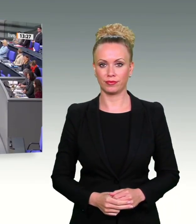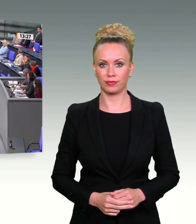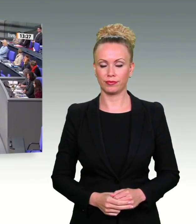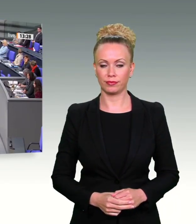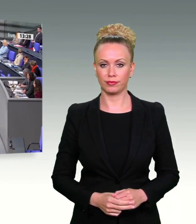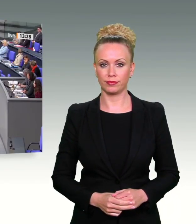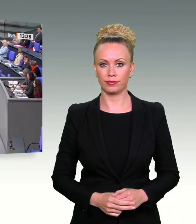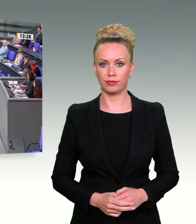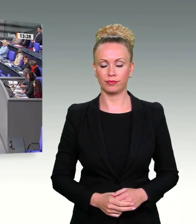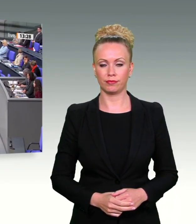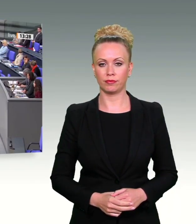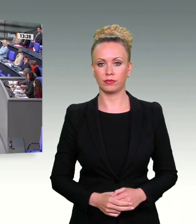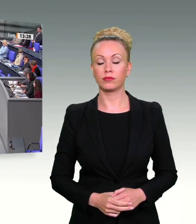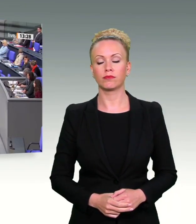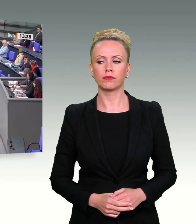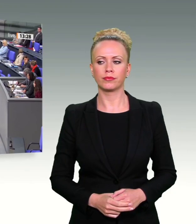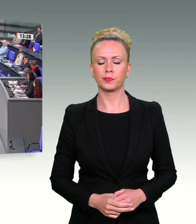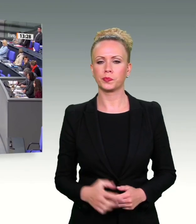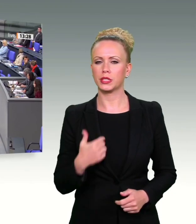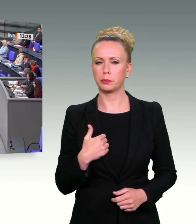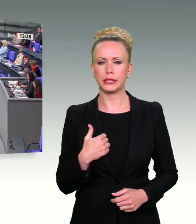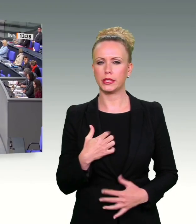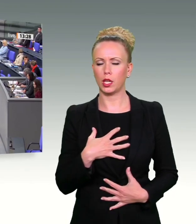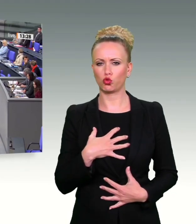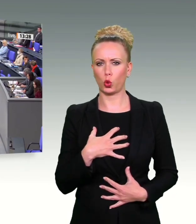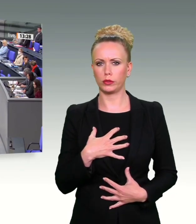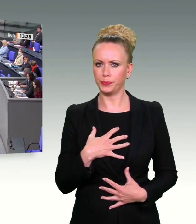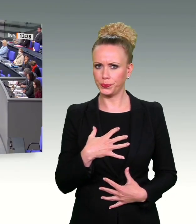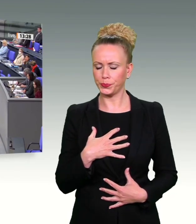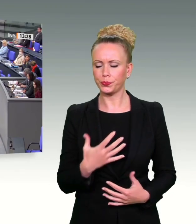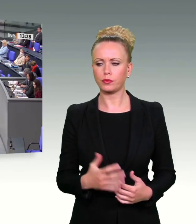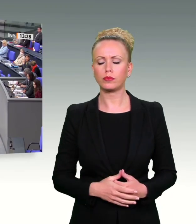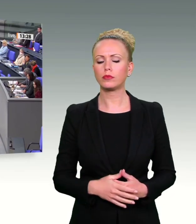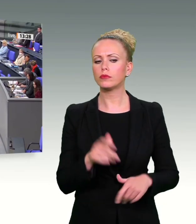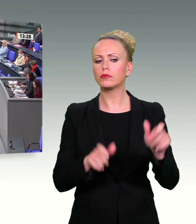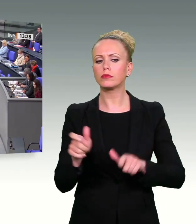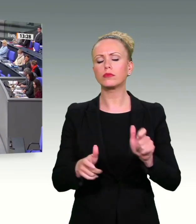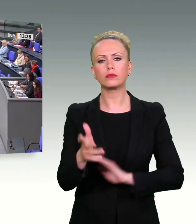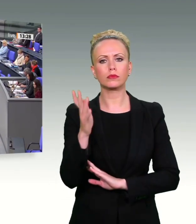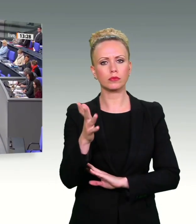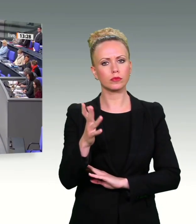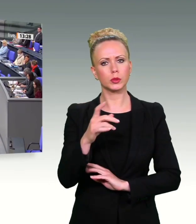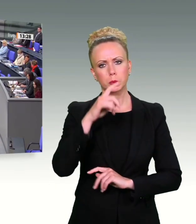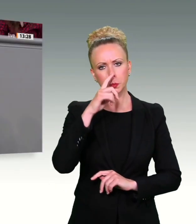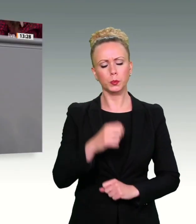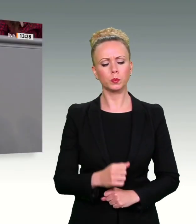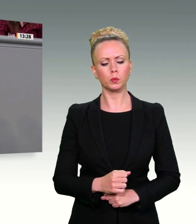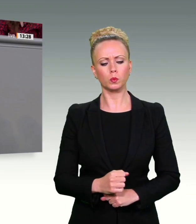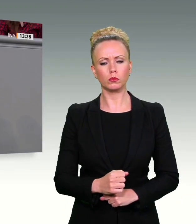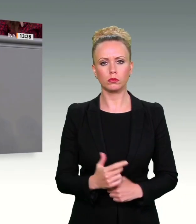erschreckend wie oberflächlich und teilweise auch kaltschneuzig. Manche Redner und manche Redner der Ampel,